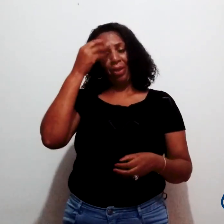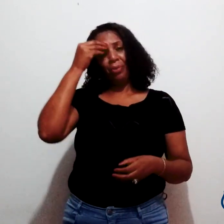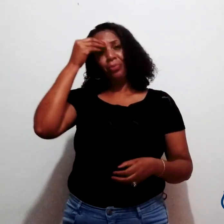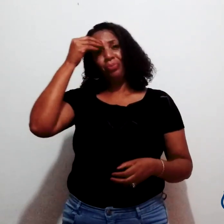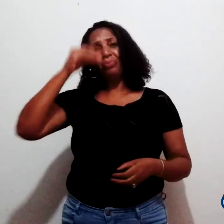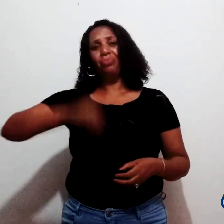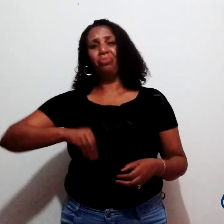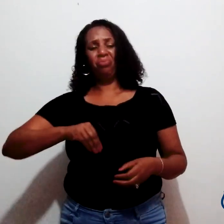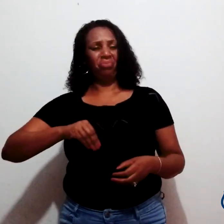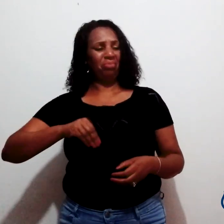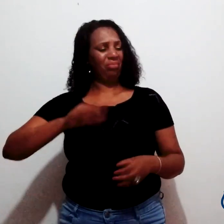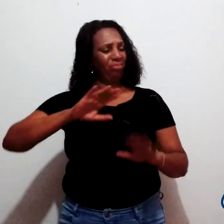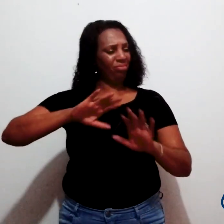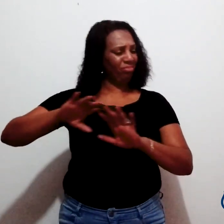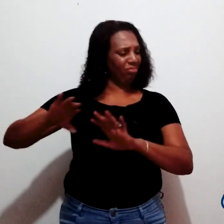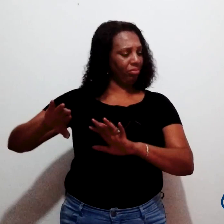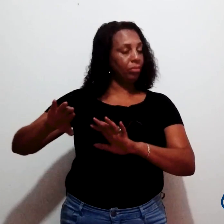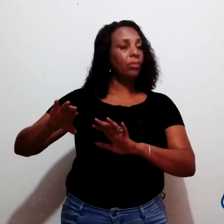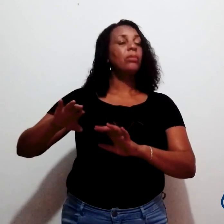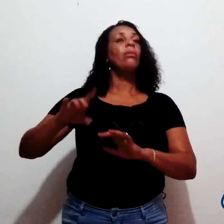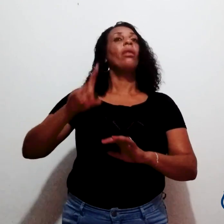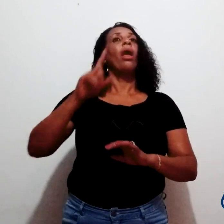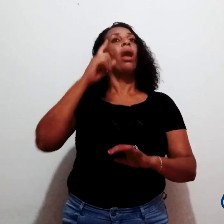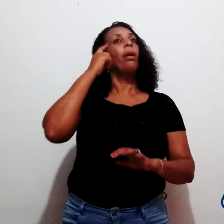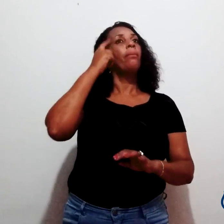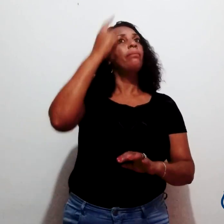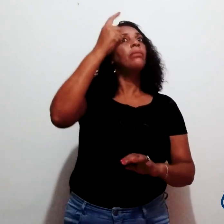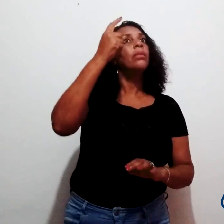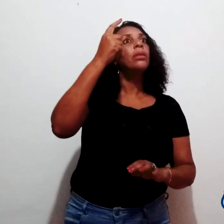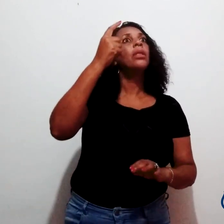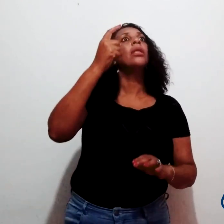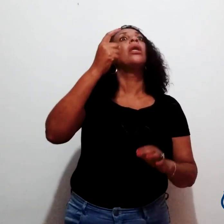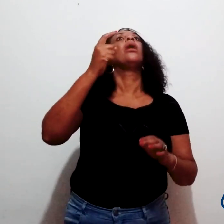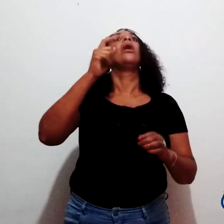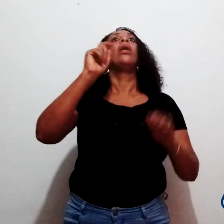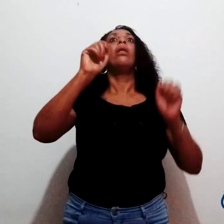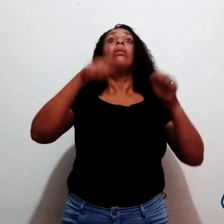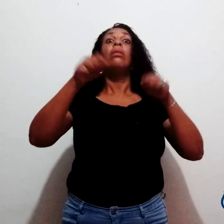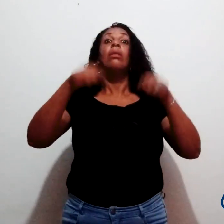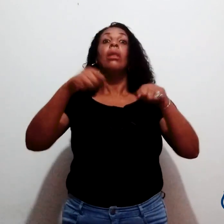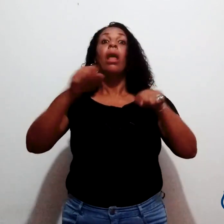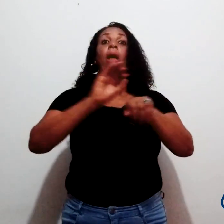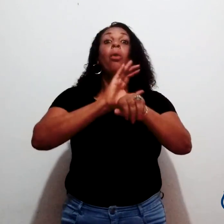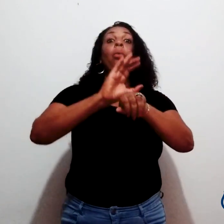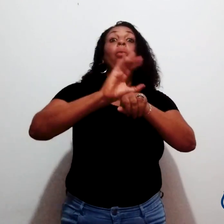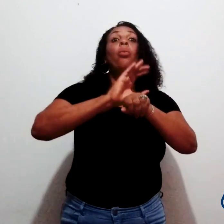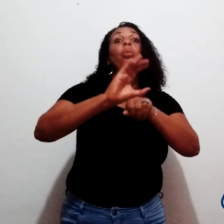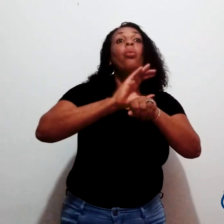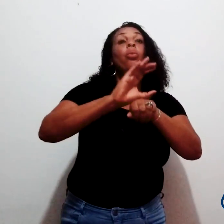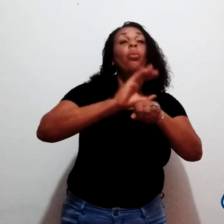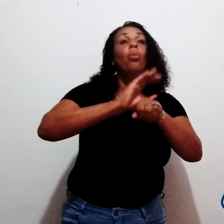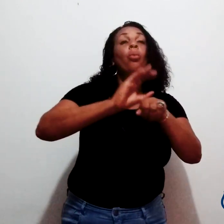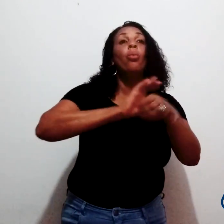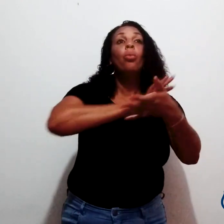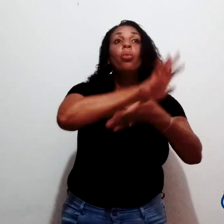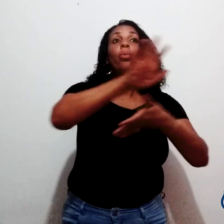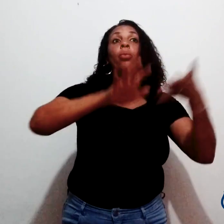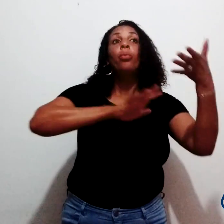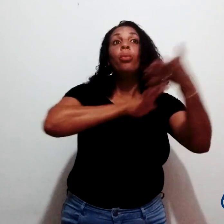sabe. E aí eu cheguei até a pensar assim, desistir. E aí eu sempre fazendo